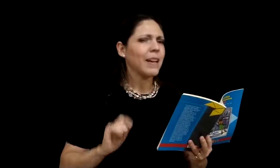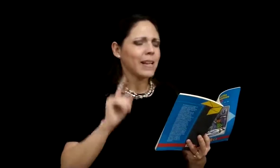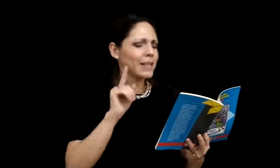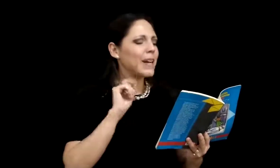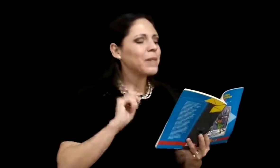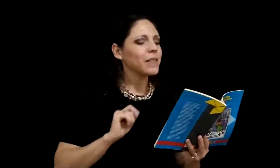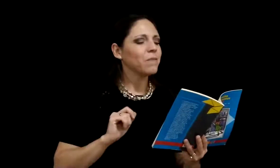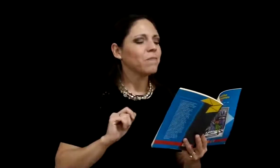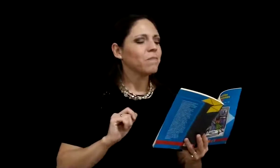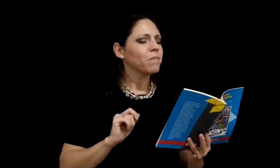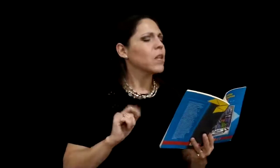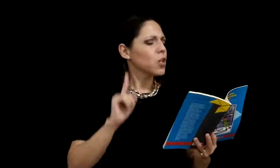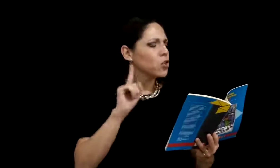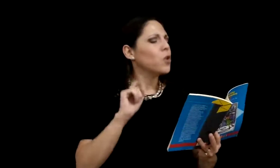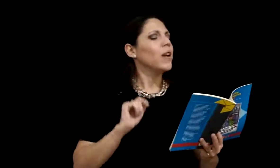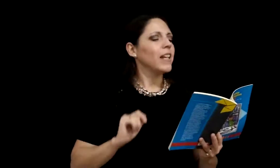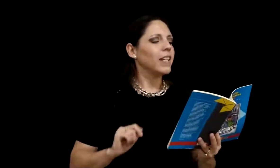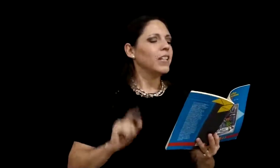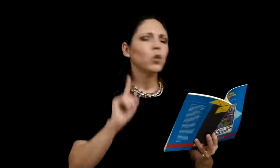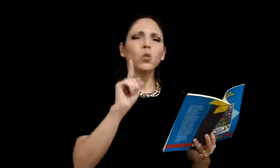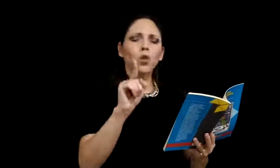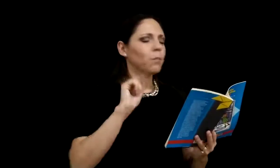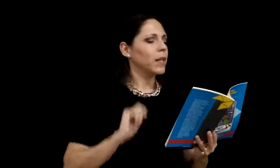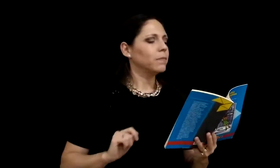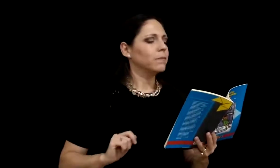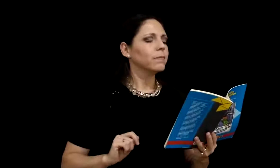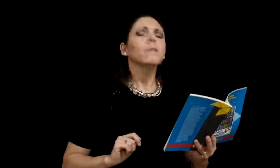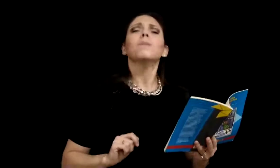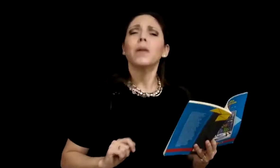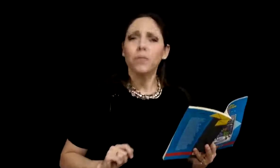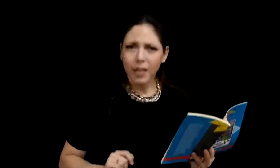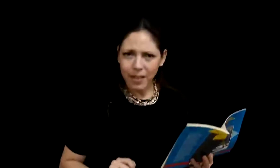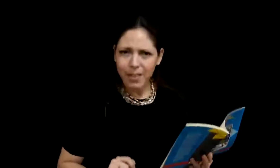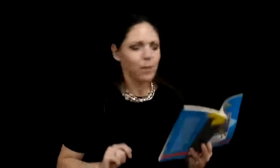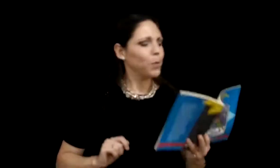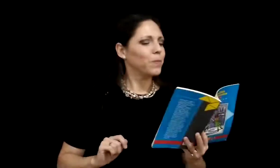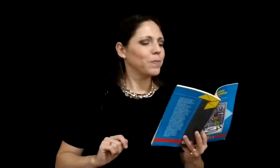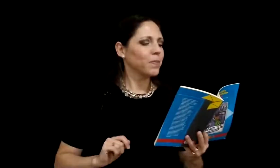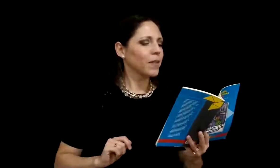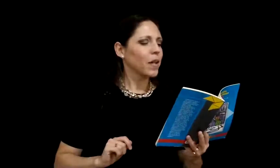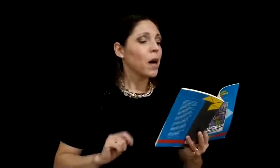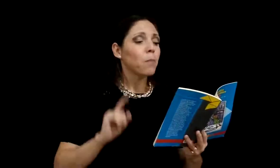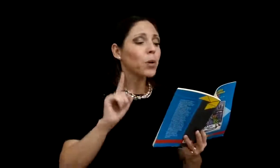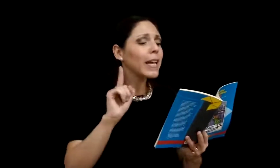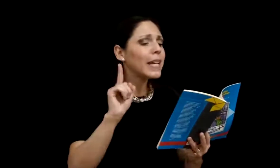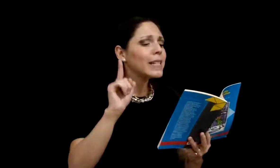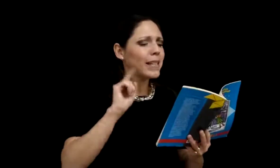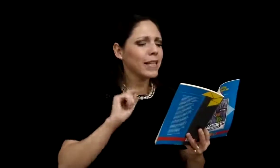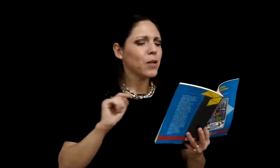¿Sabes? Yo elegí tu nombre perfectísimo, porque eres el